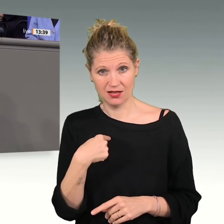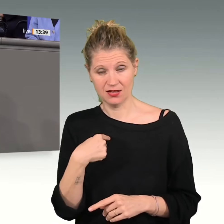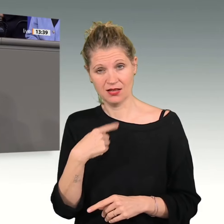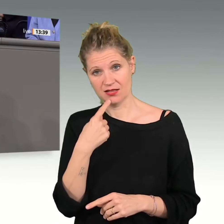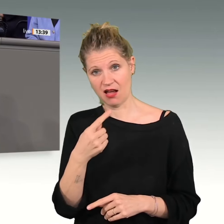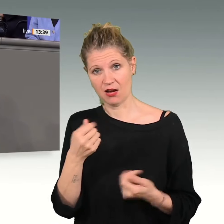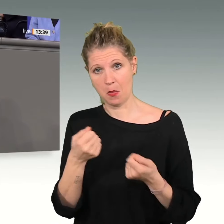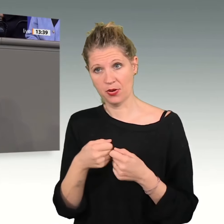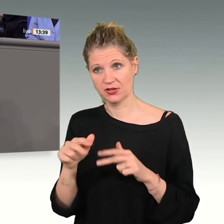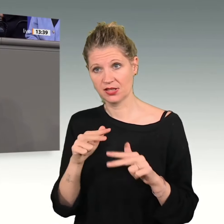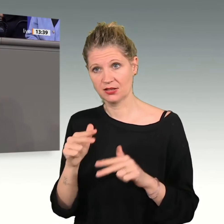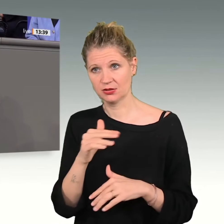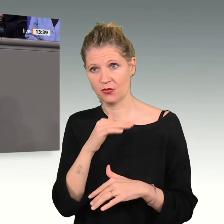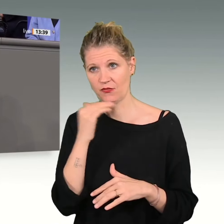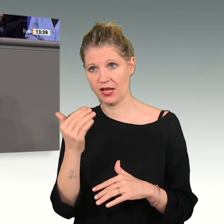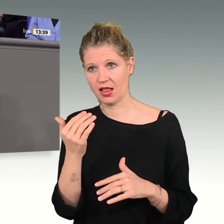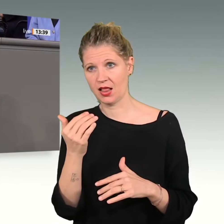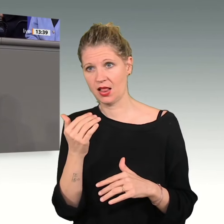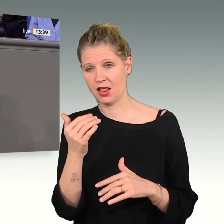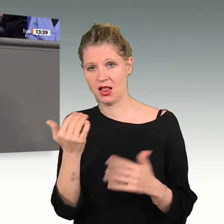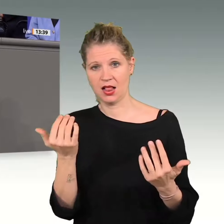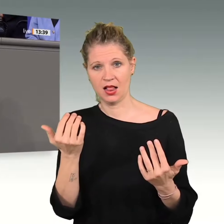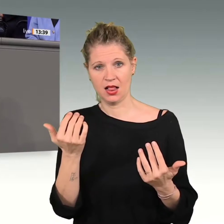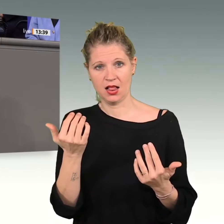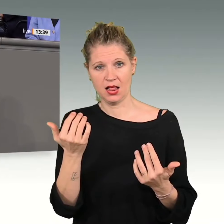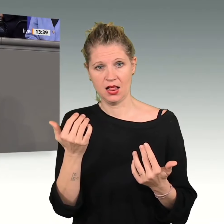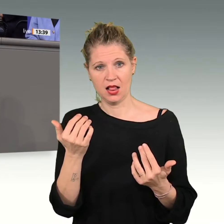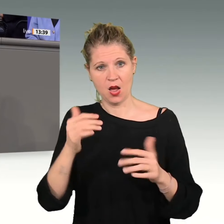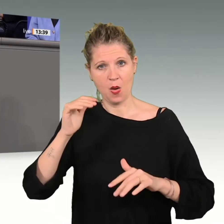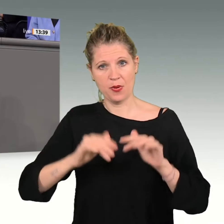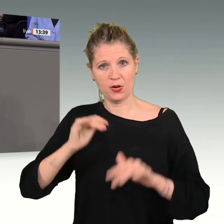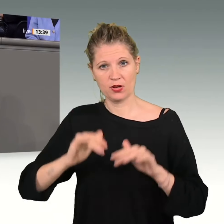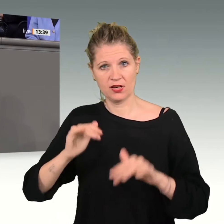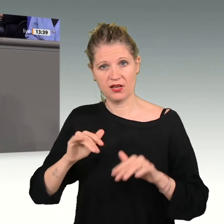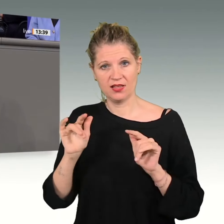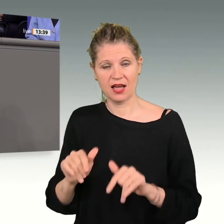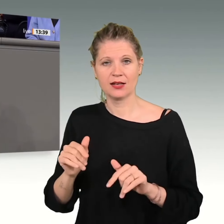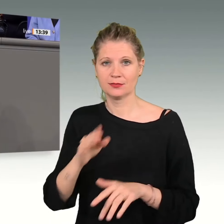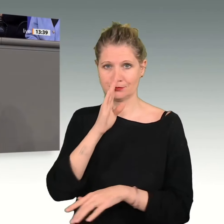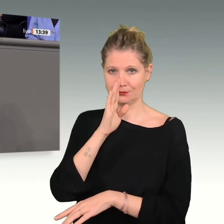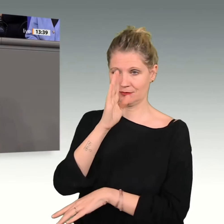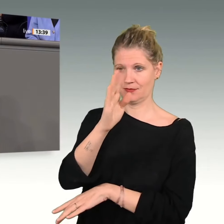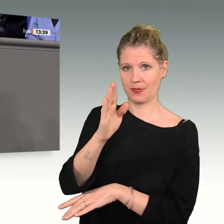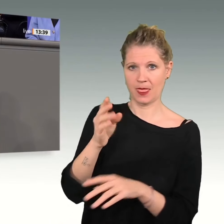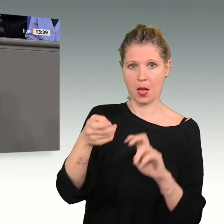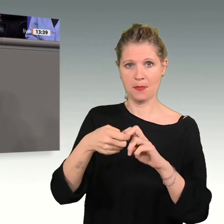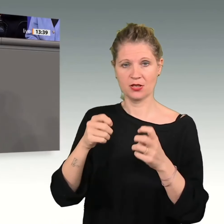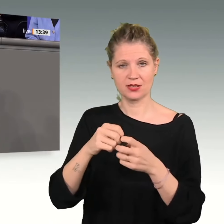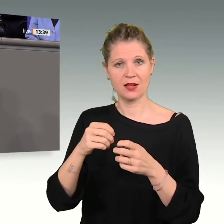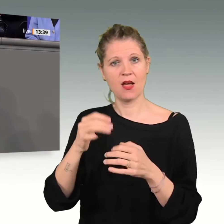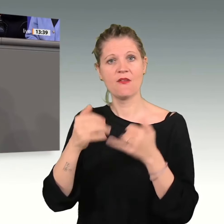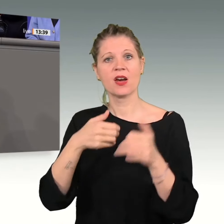Bürokratismus vorwerfen, kann ich nur sagen, Gruß nach Brüssel. Die Kommissionspräsidentin von der Leyen trägt ihr Parteibuch.